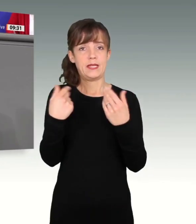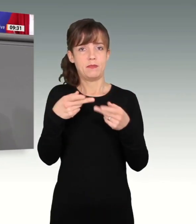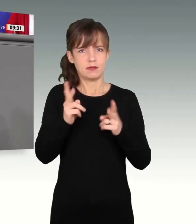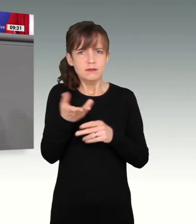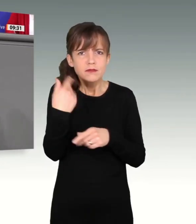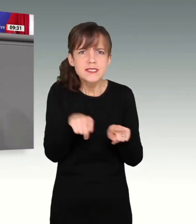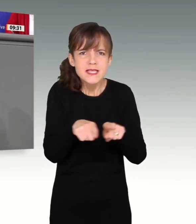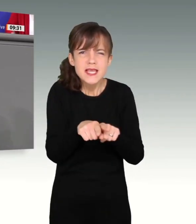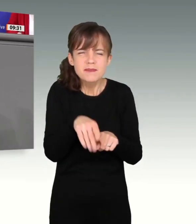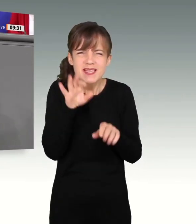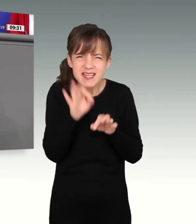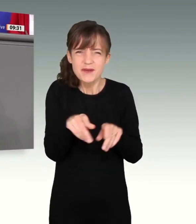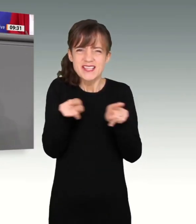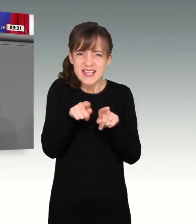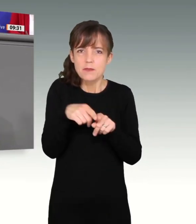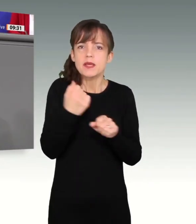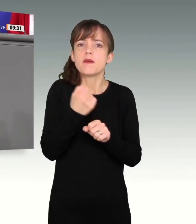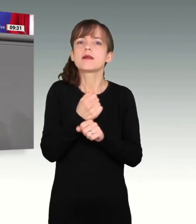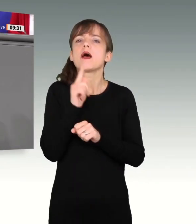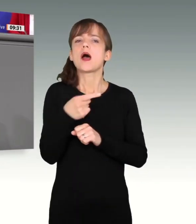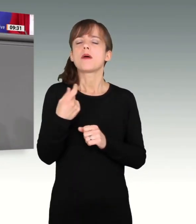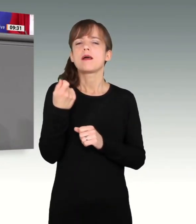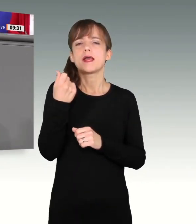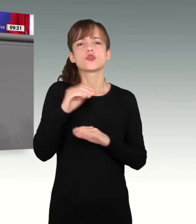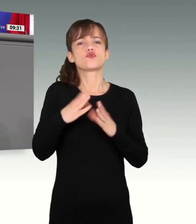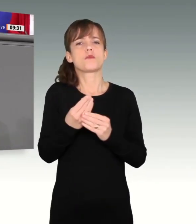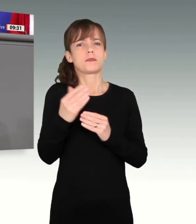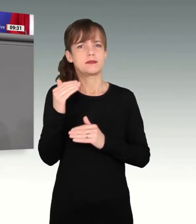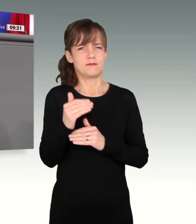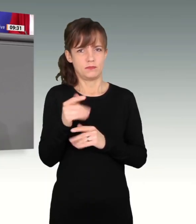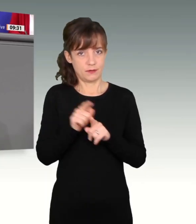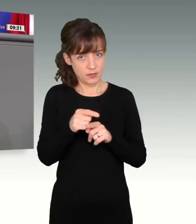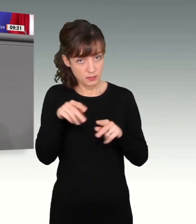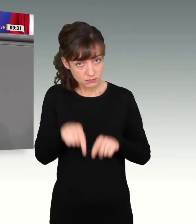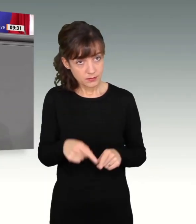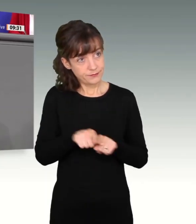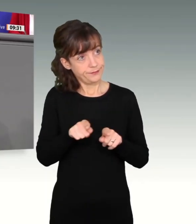das Gleiche. Sie haben genau das Gleiche gemacht, nur mit etwas kleineren Summen. Das ist doch reine Realtatire hier.